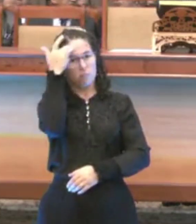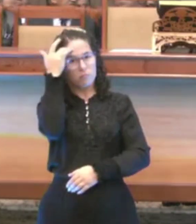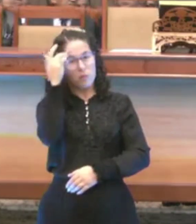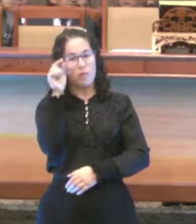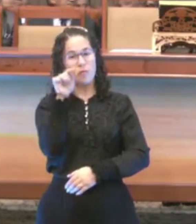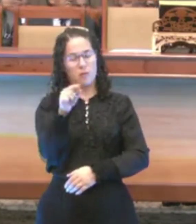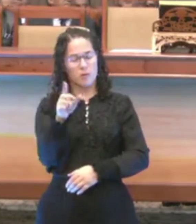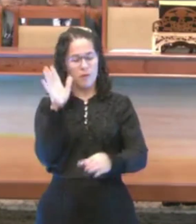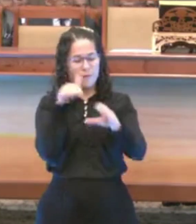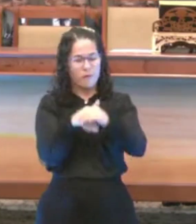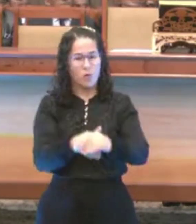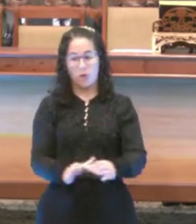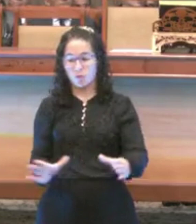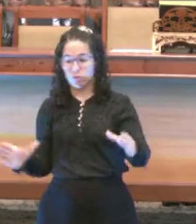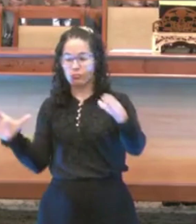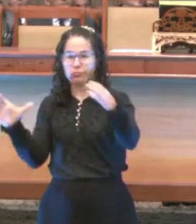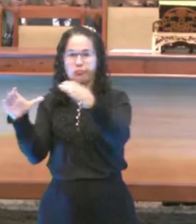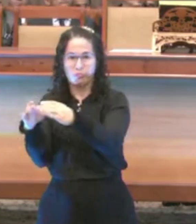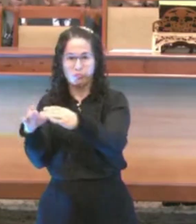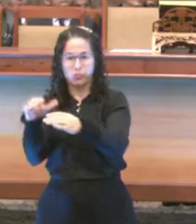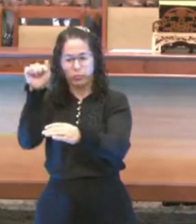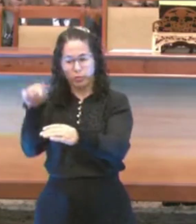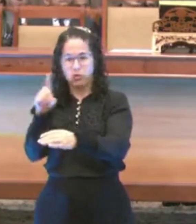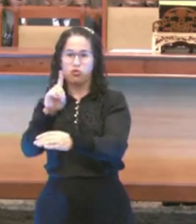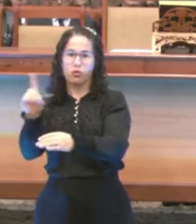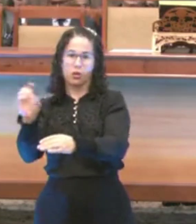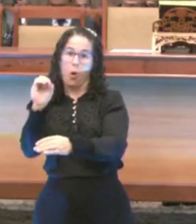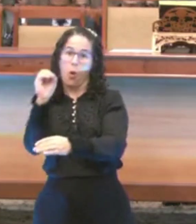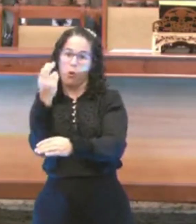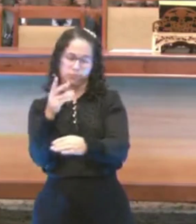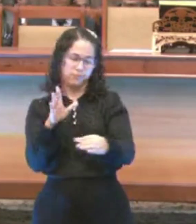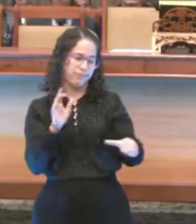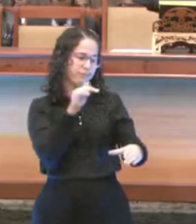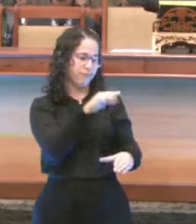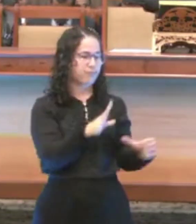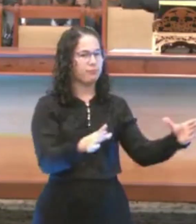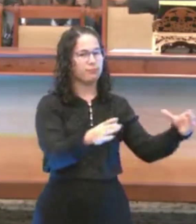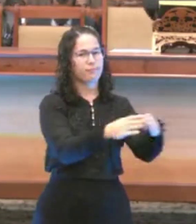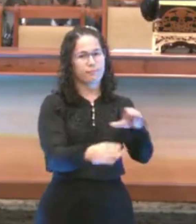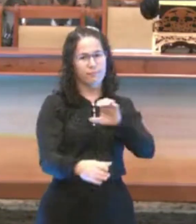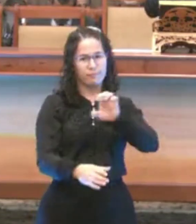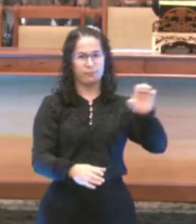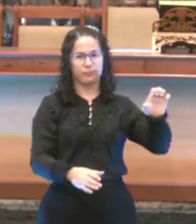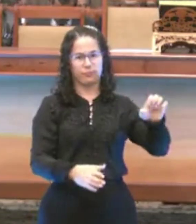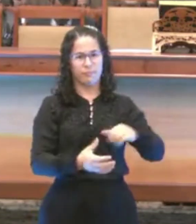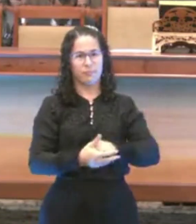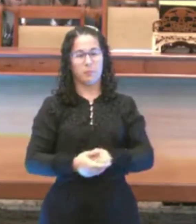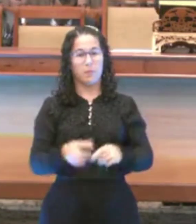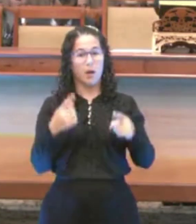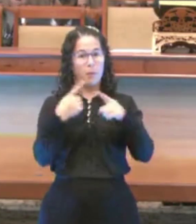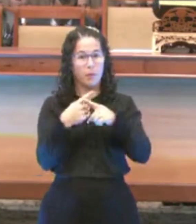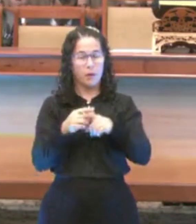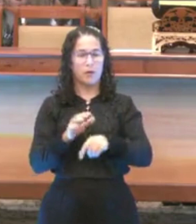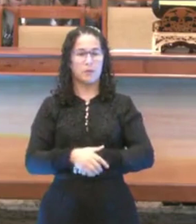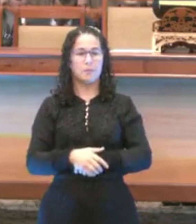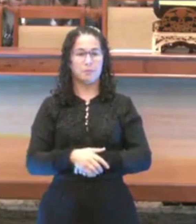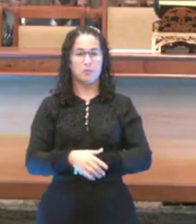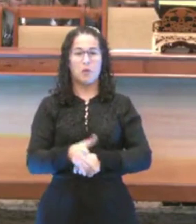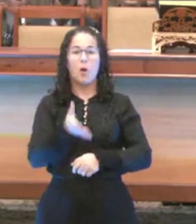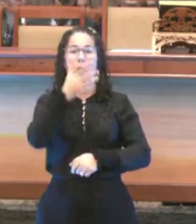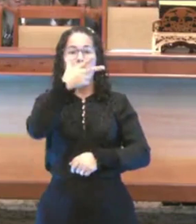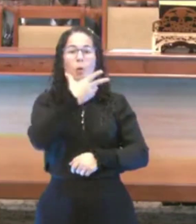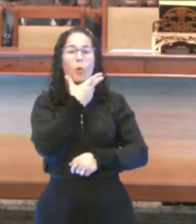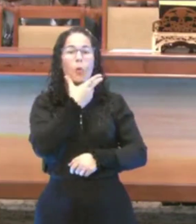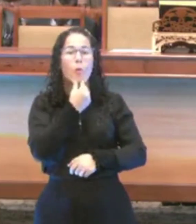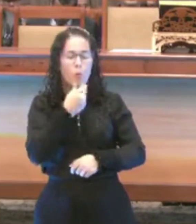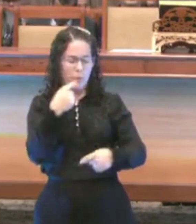Daí a importância de você atentar para a linha do partido, não para o candidato. Porque na campanha ele pode prometer o céu e a terra